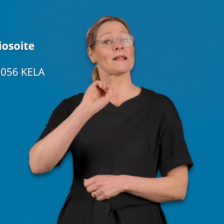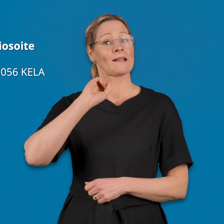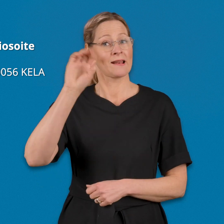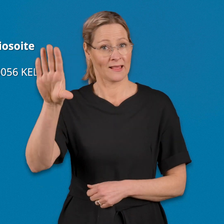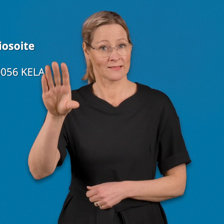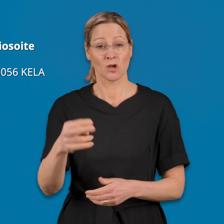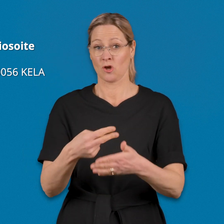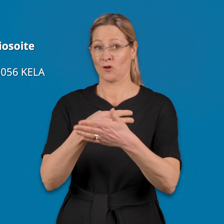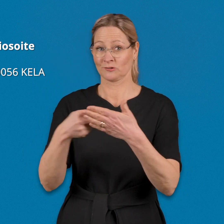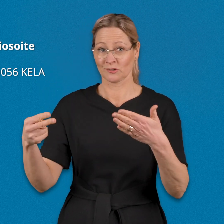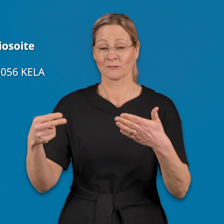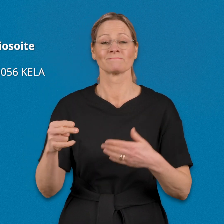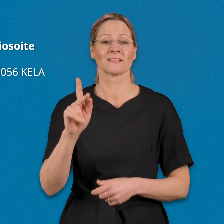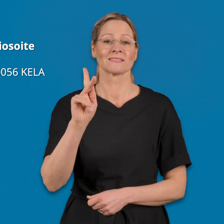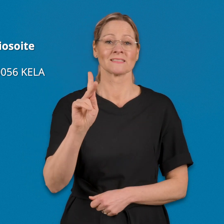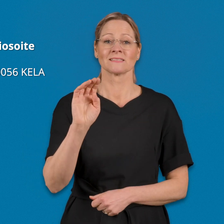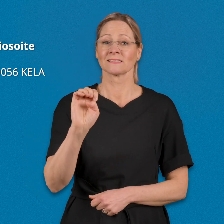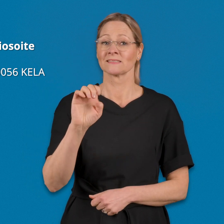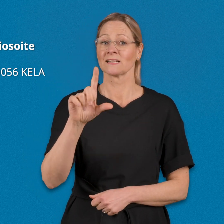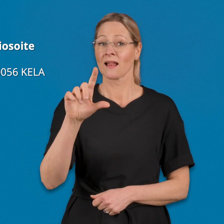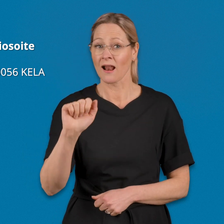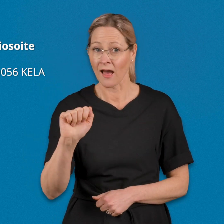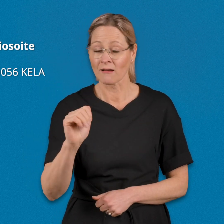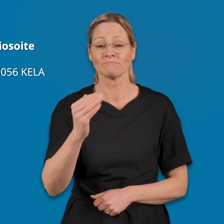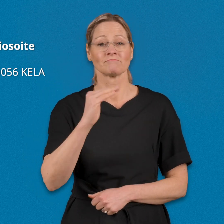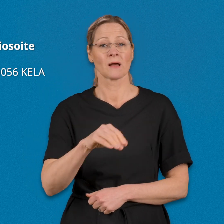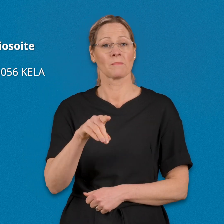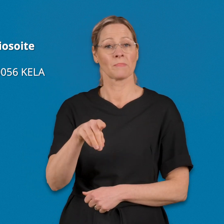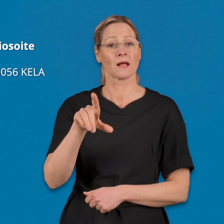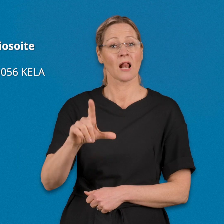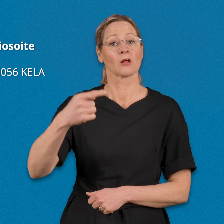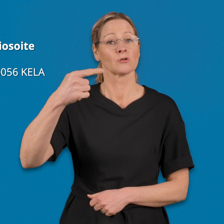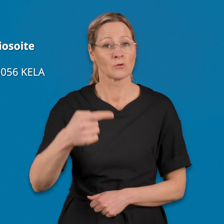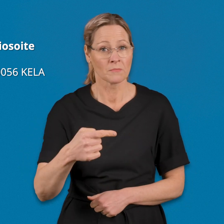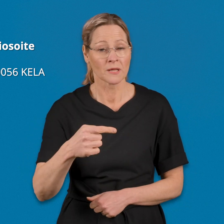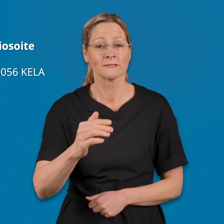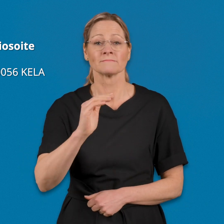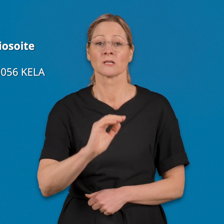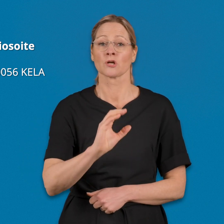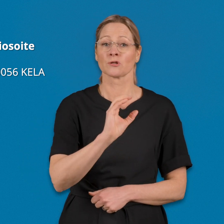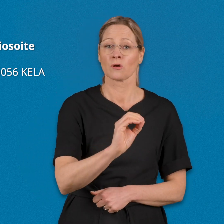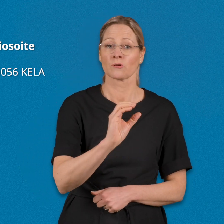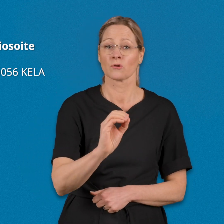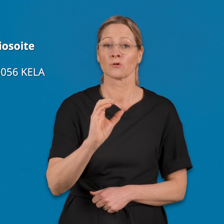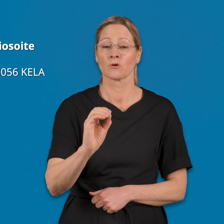liitteet postitse osoitteeseen Kela postilokero 10 000 56